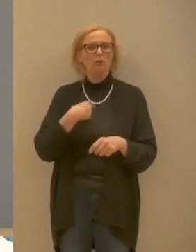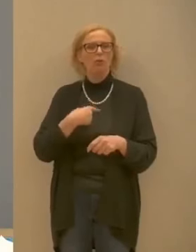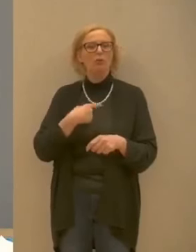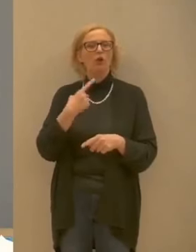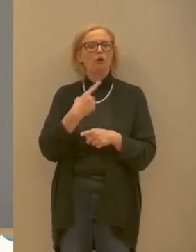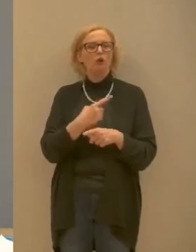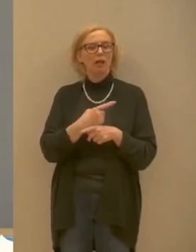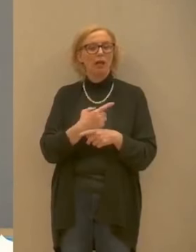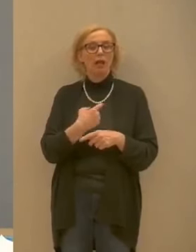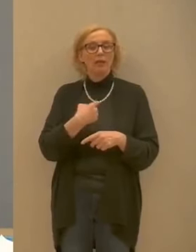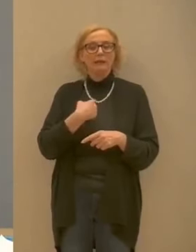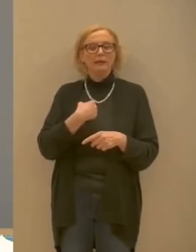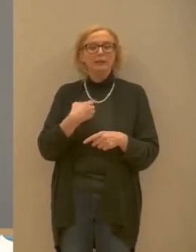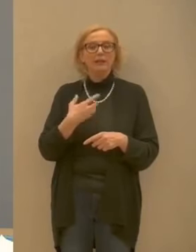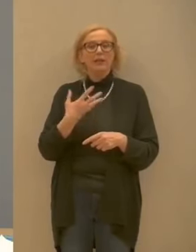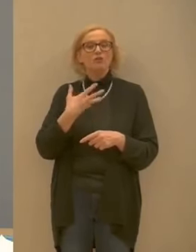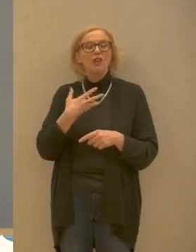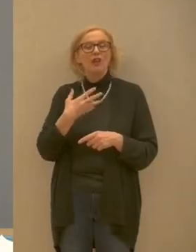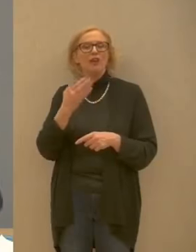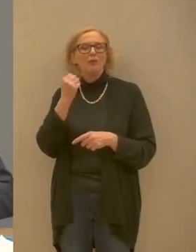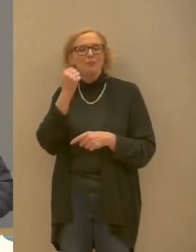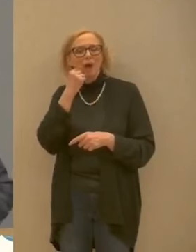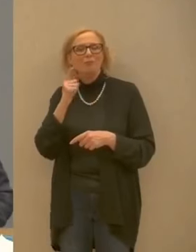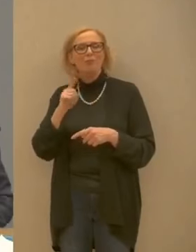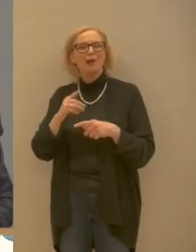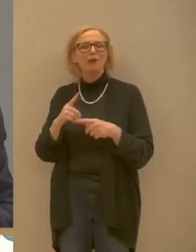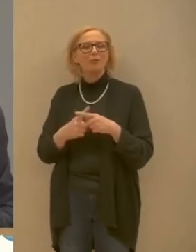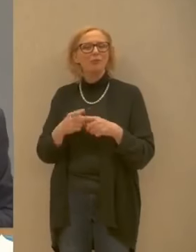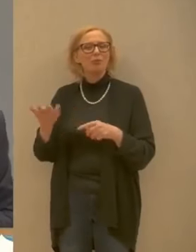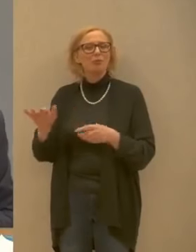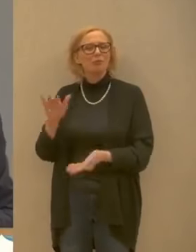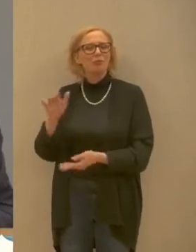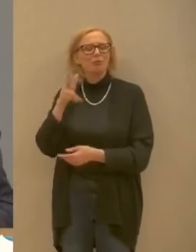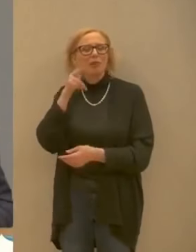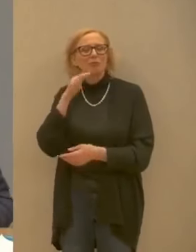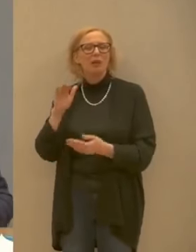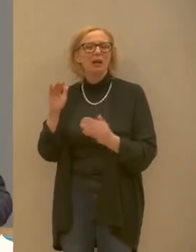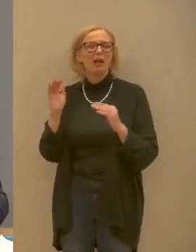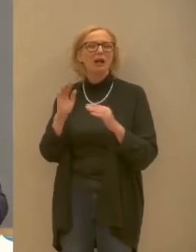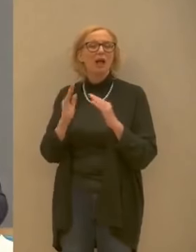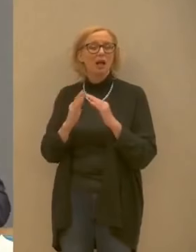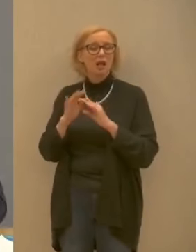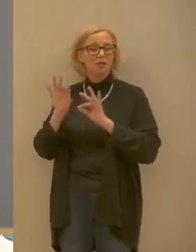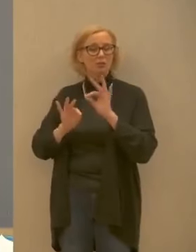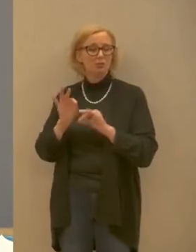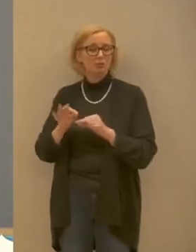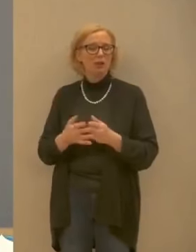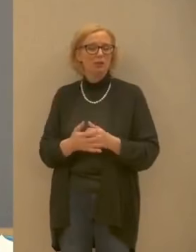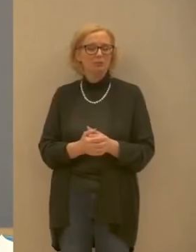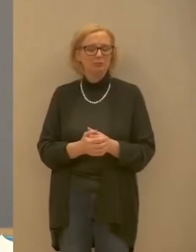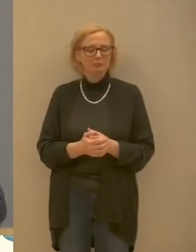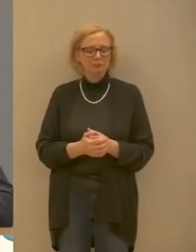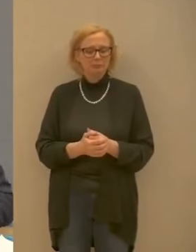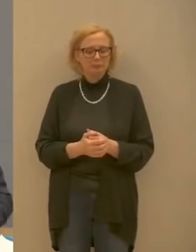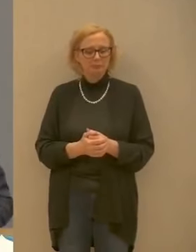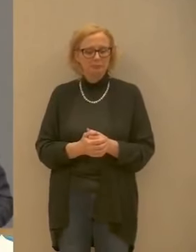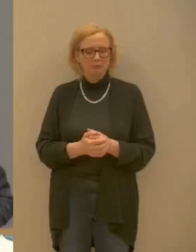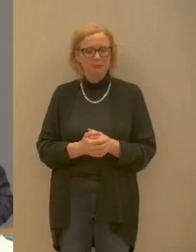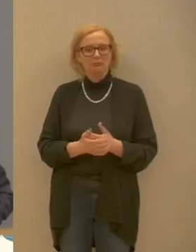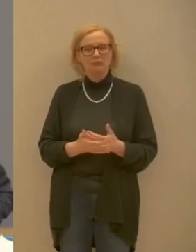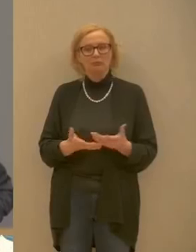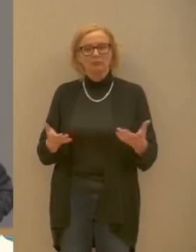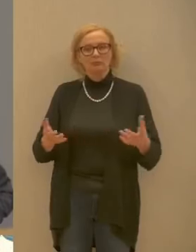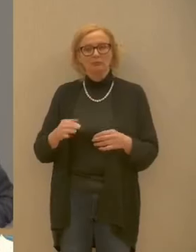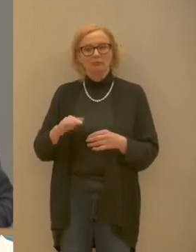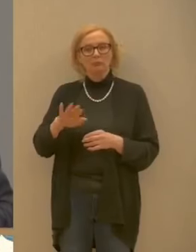bimba a casa e una mamma da accudire io credo che questi siano messaggi che vanno rivolti all'attenzione delle persone per queste persone